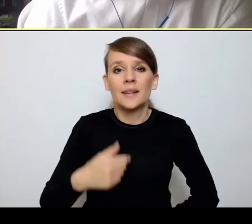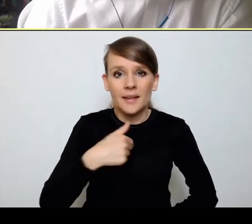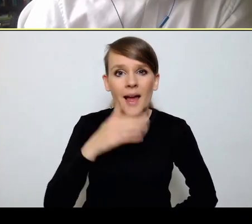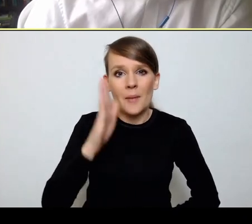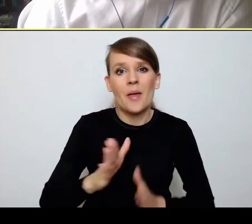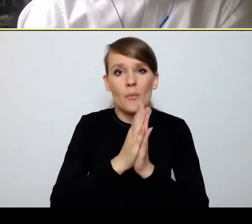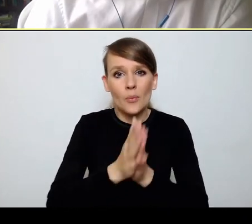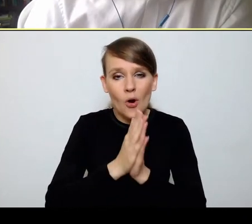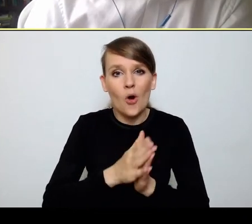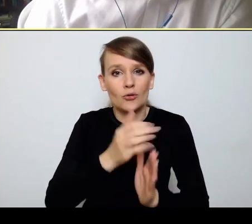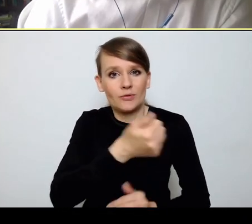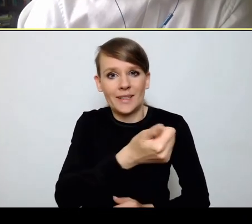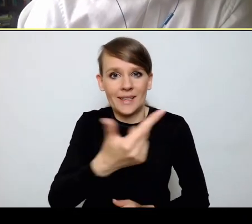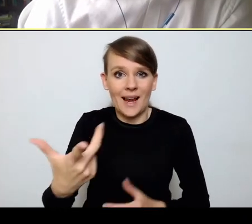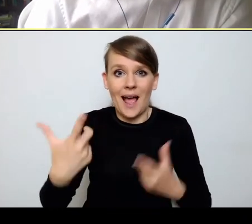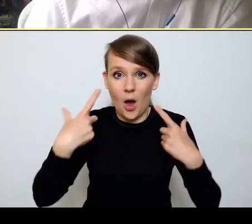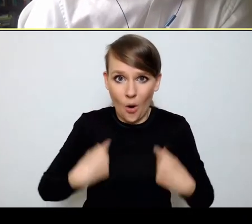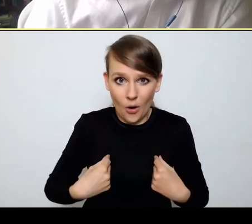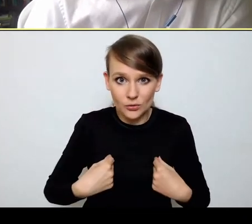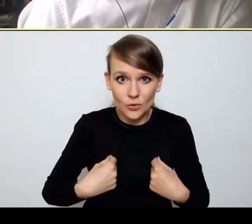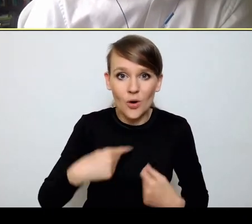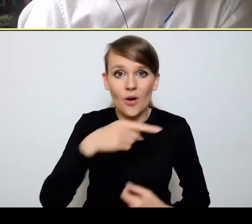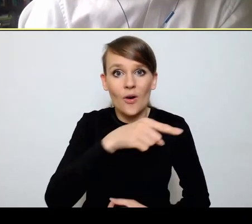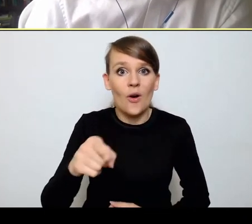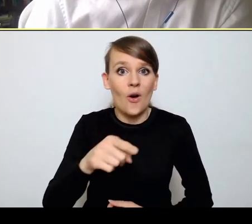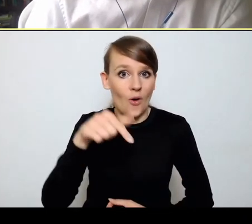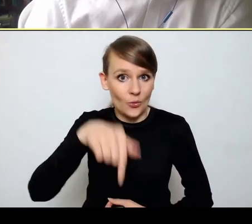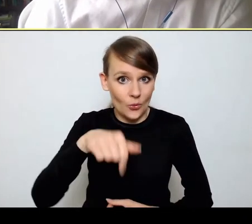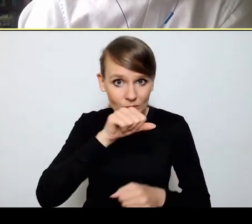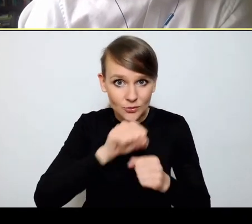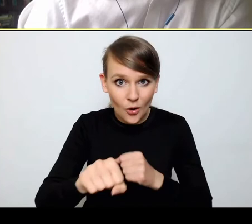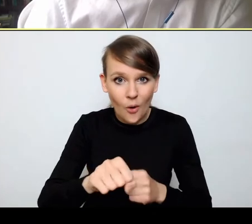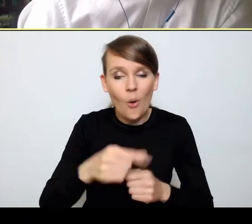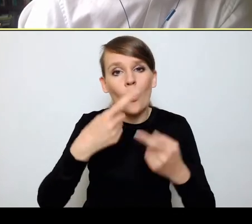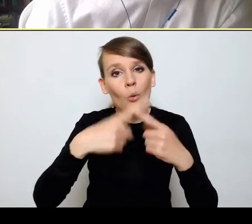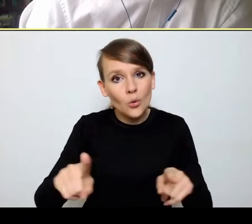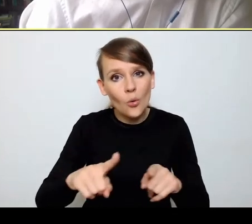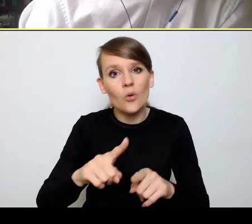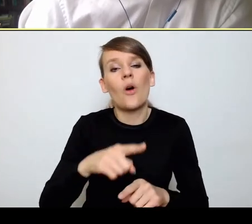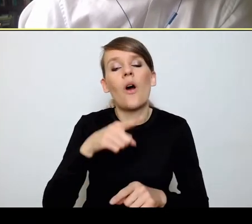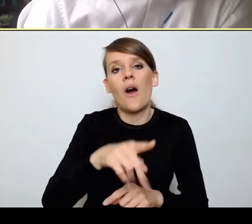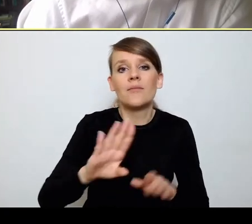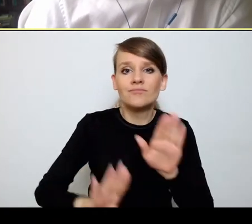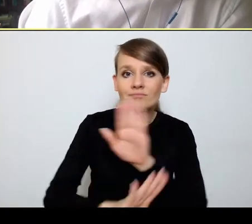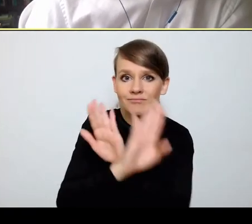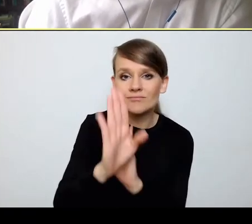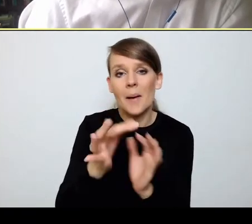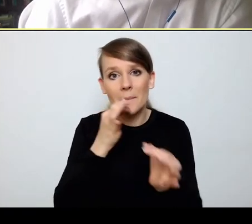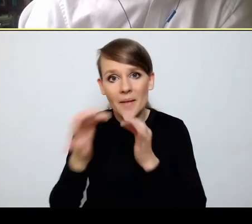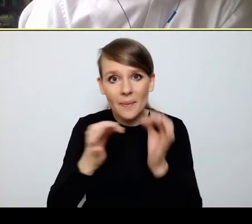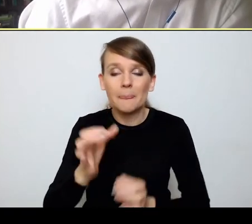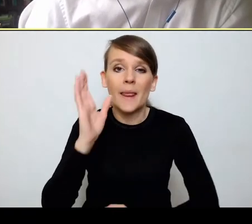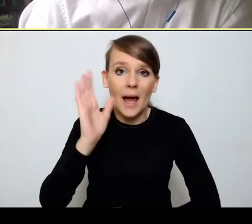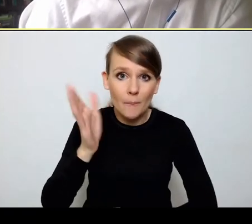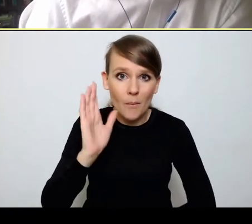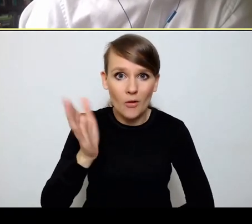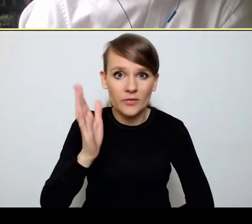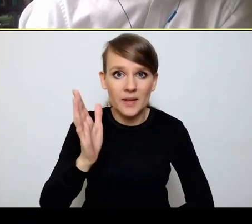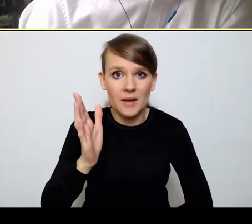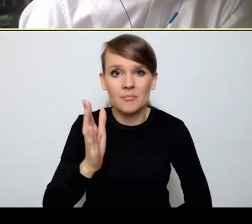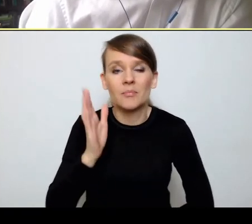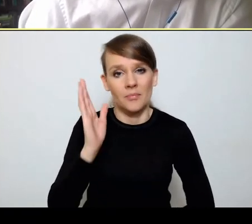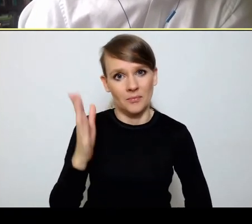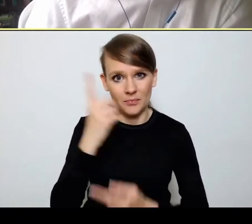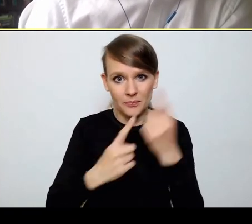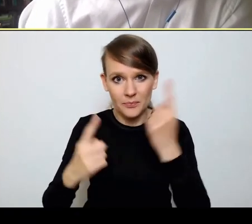kilka osób, które są z nami o krótkie wypowiedzi, zadawanie pytań, a później myślę,